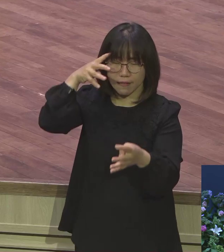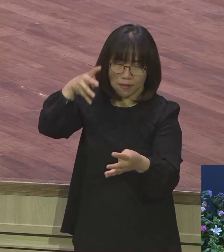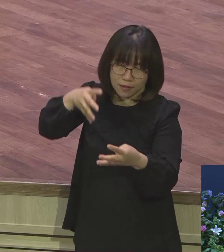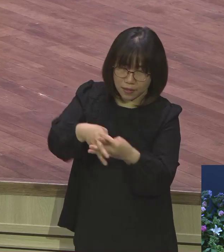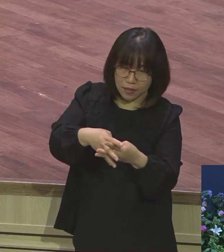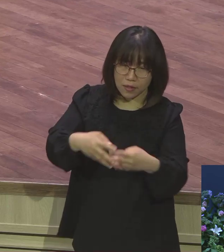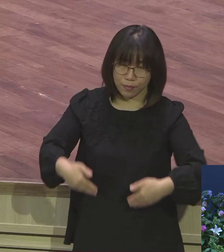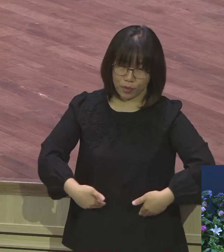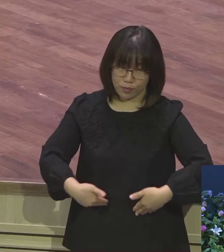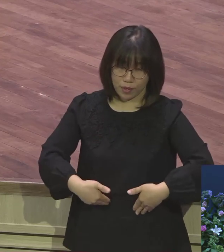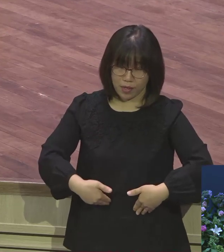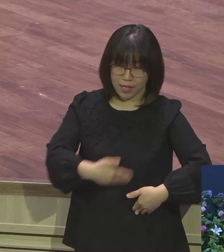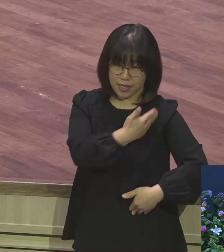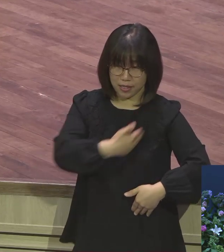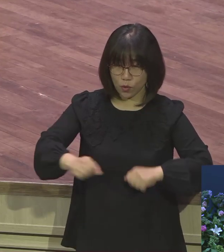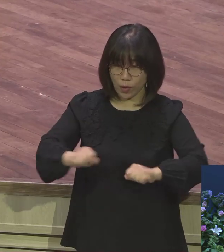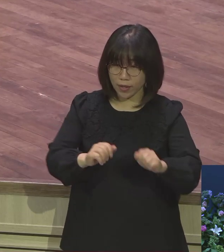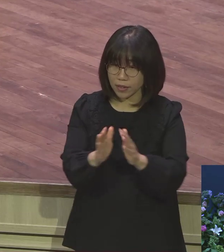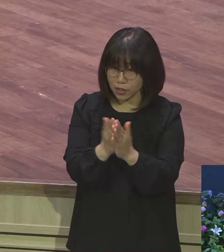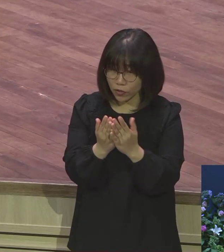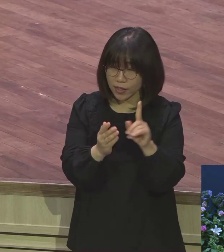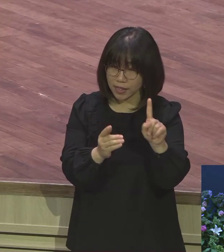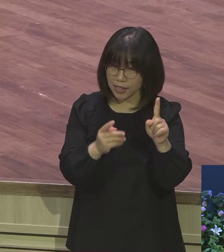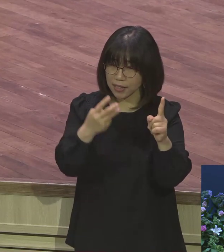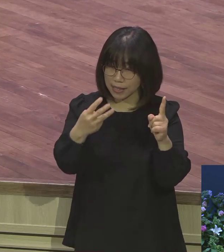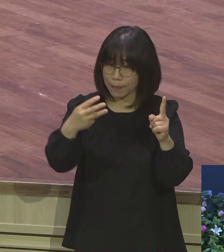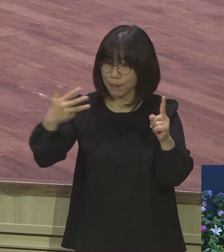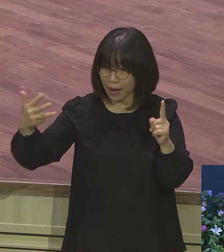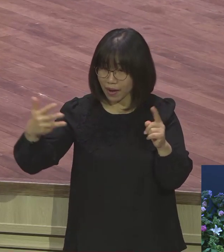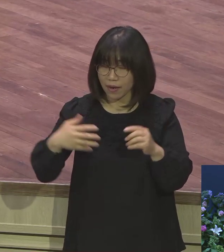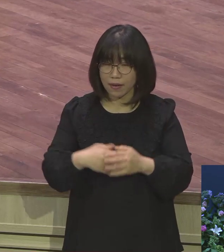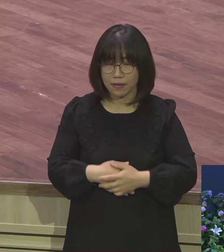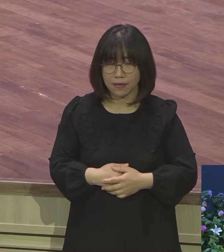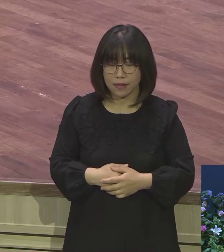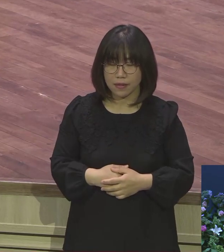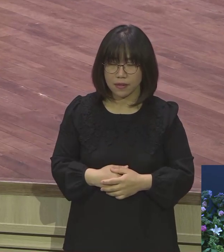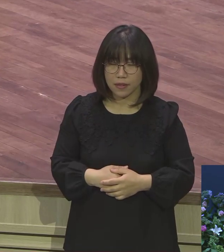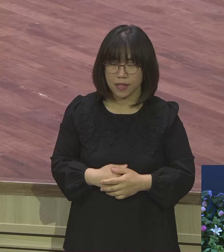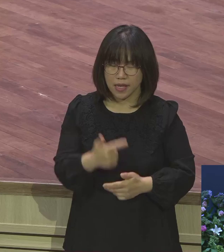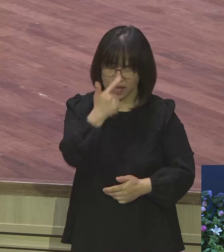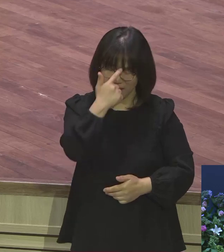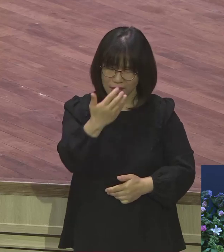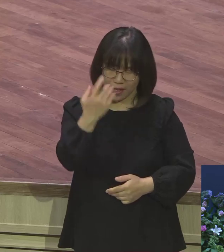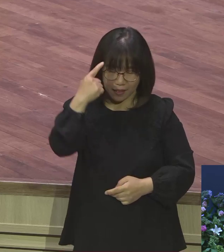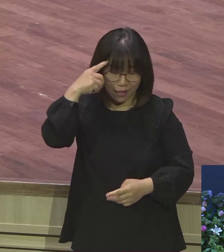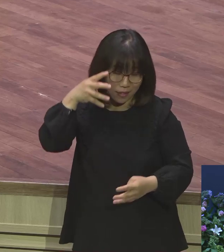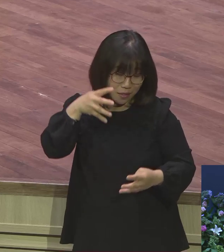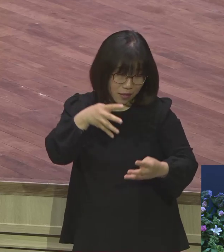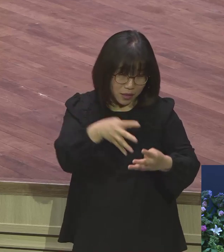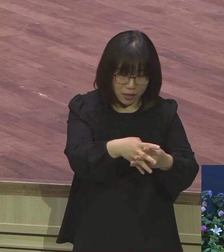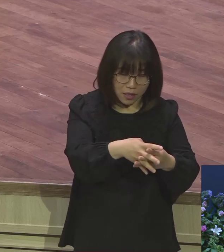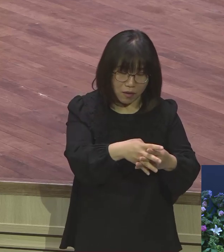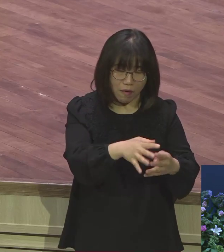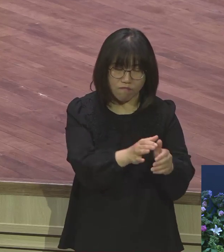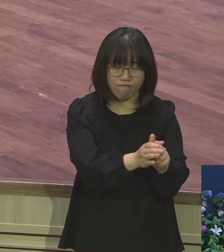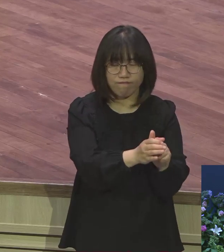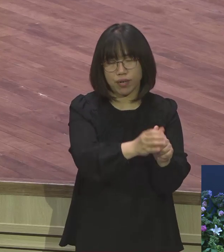1절 3절 8절이에요. 아멘 예틀에서 빠져나와야 돼요. 여러분 불신자들이 다 싸우고 분장하고 교회가